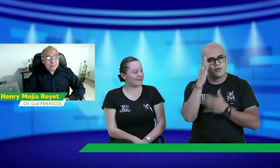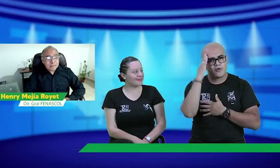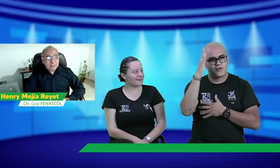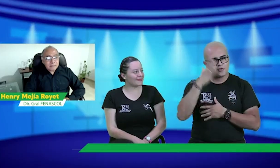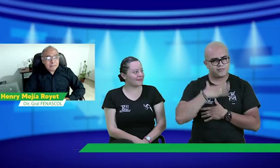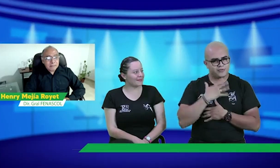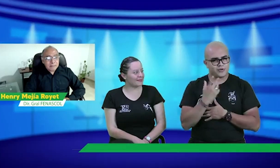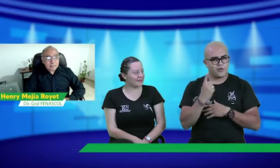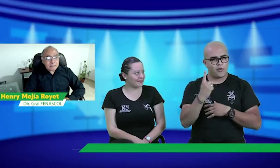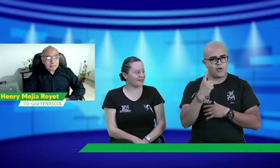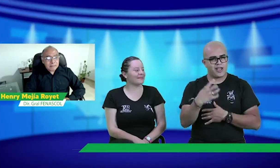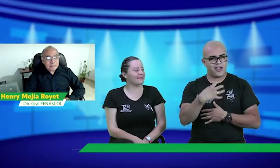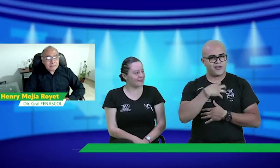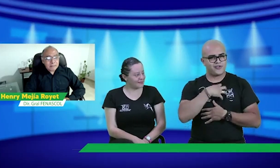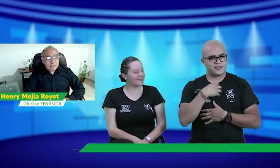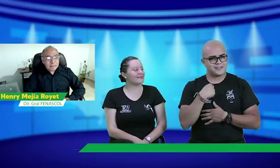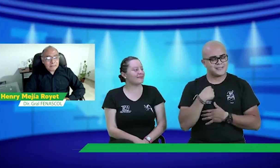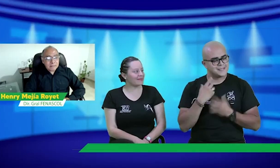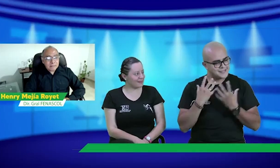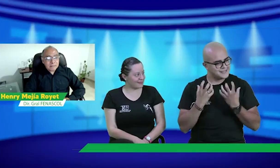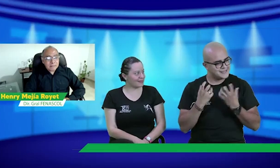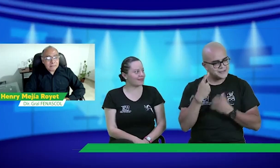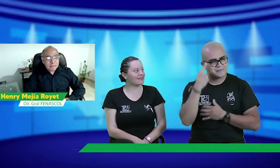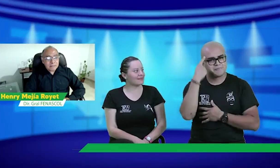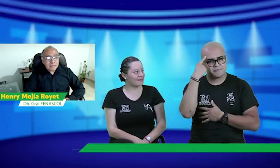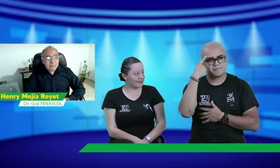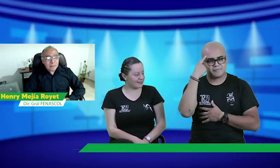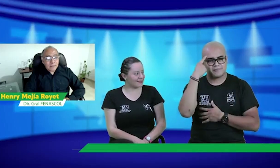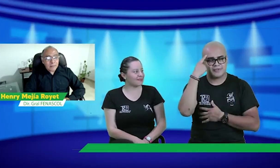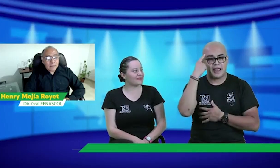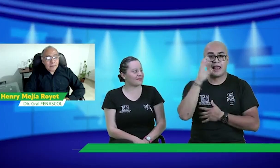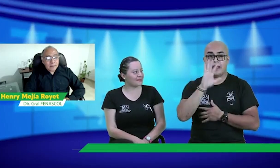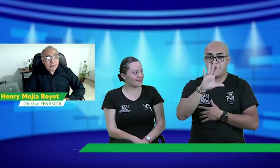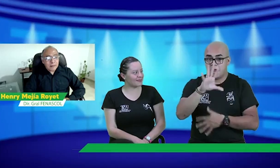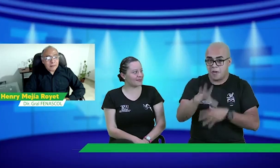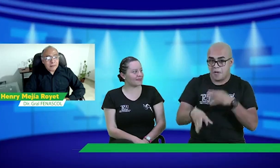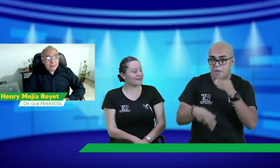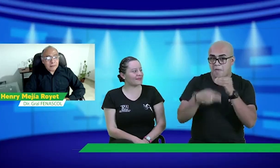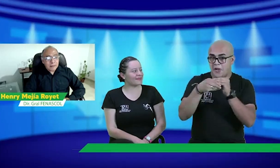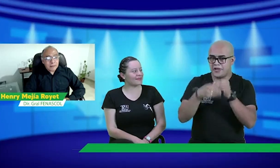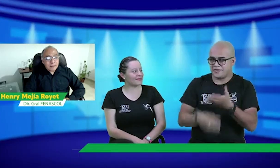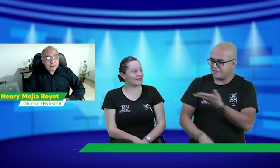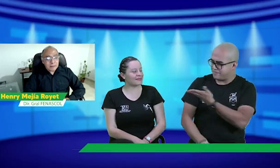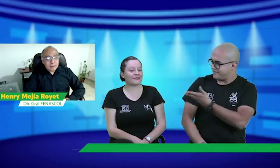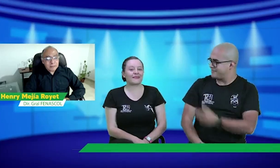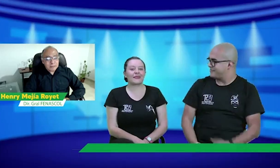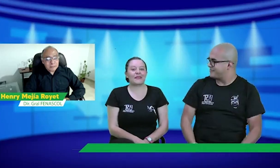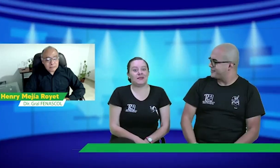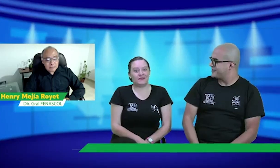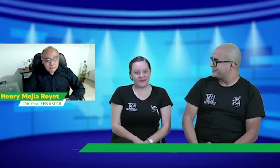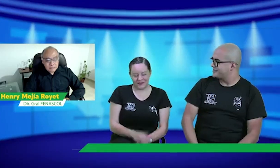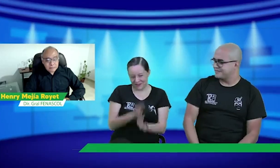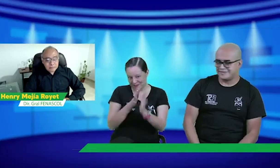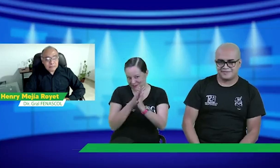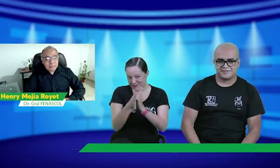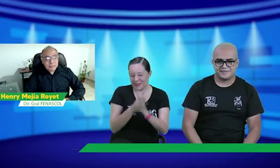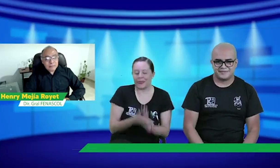pensaba en que yo quiero tener mi propio negocio, es un logro. pues, además, va a continuar Kelly.